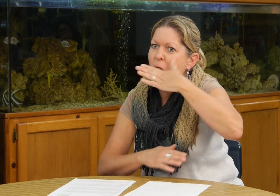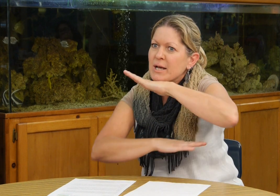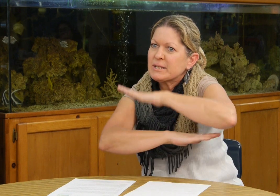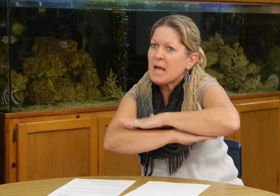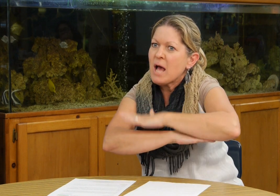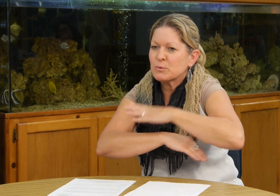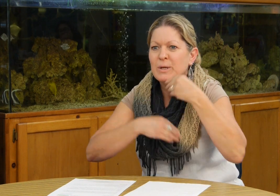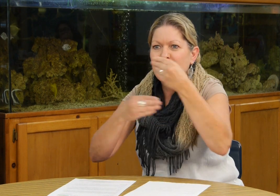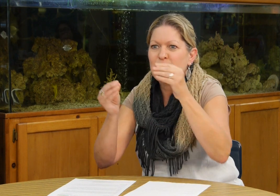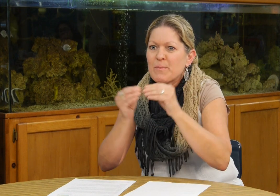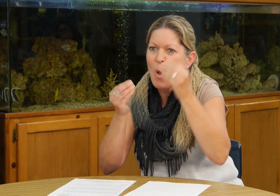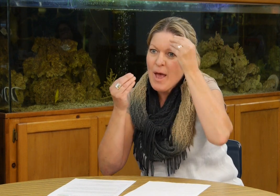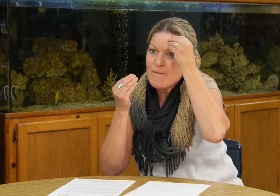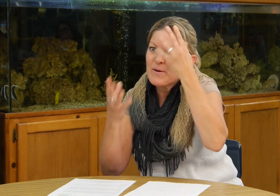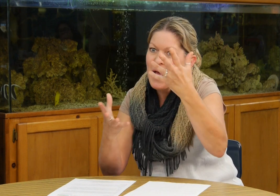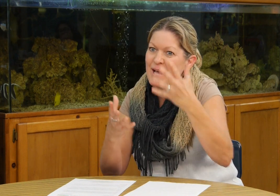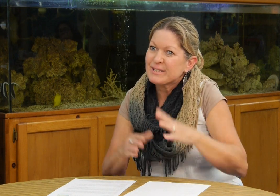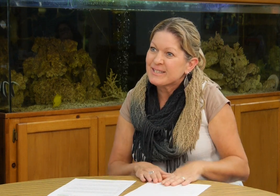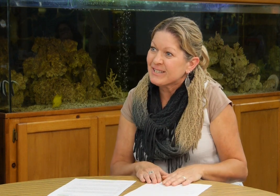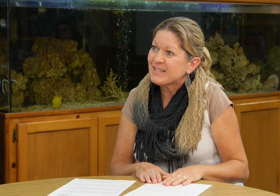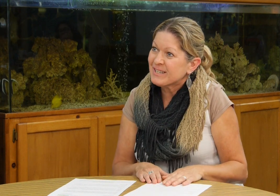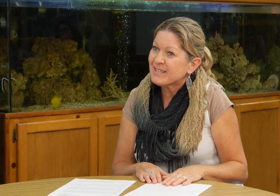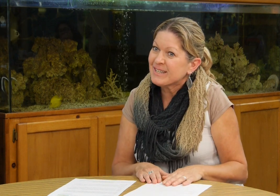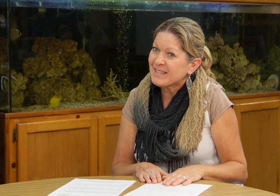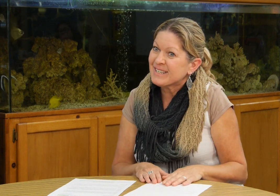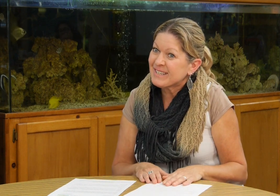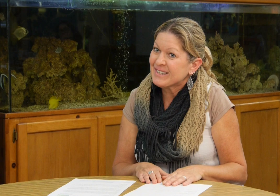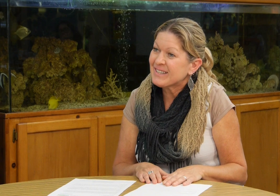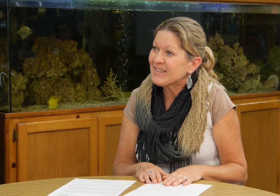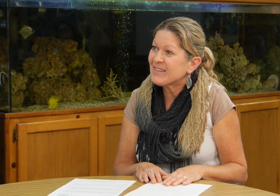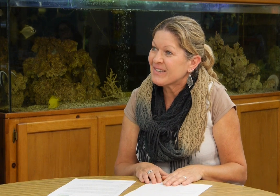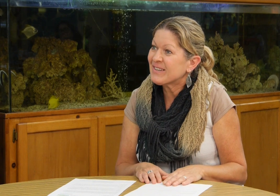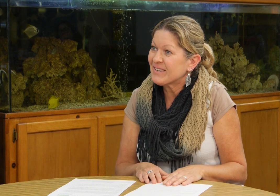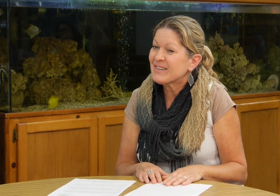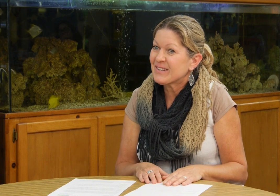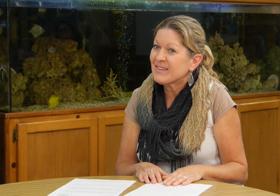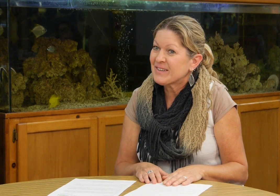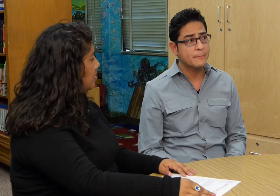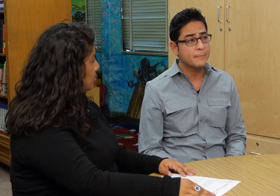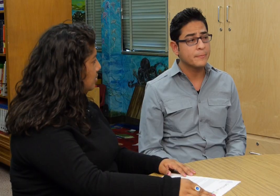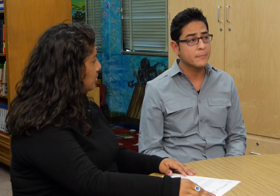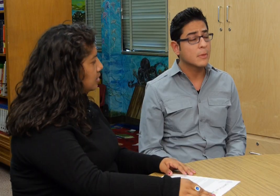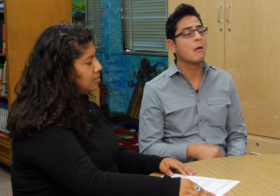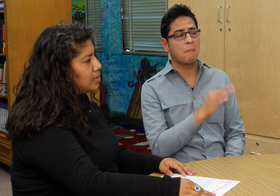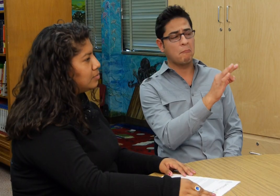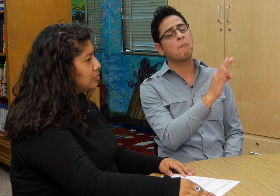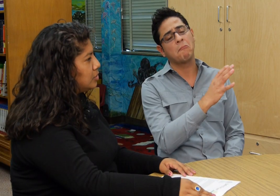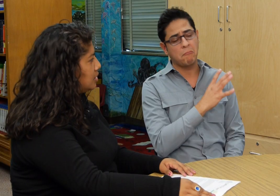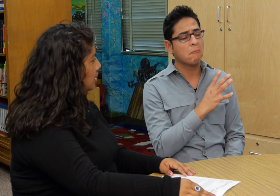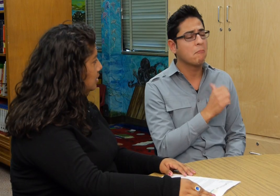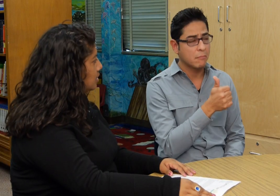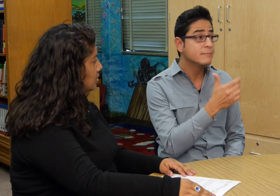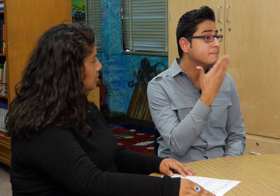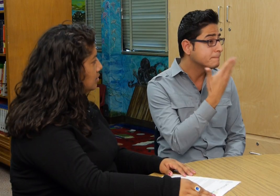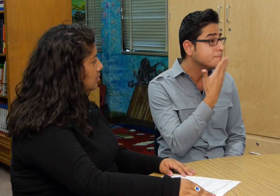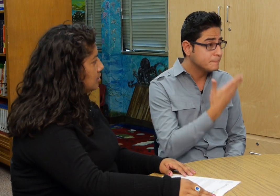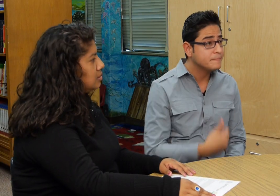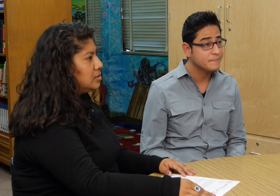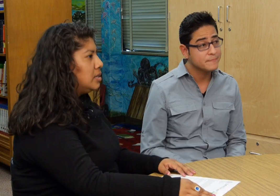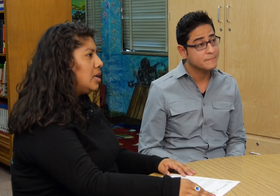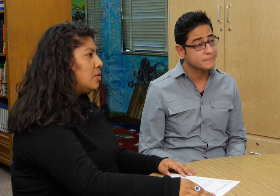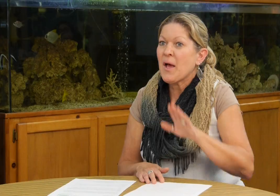usted desea más información puede ir a la oficina y allí pedir más información está bien sí está bien muchas gracias